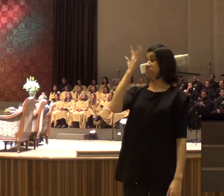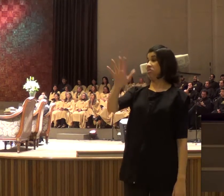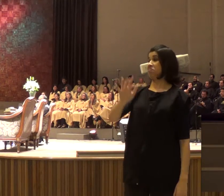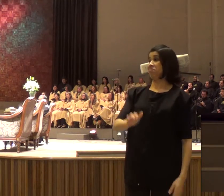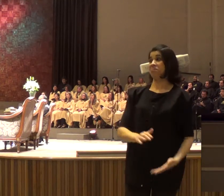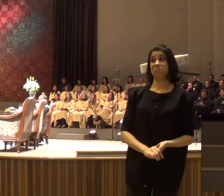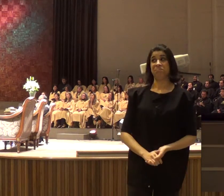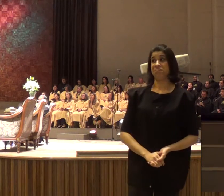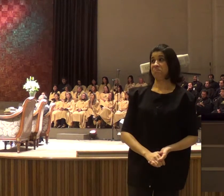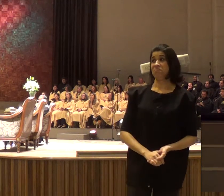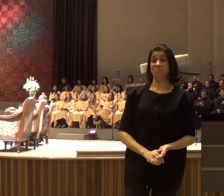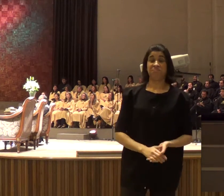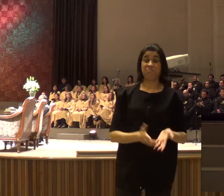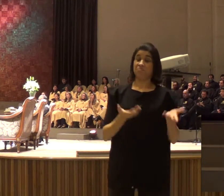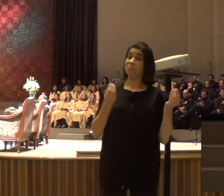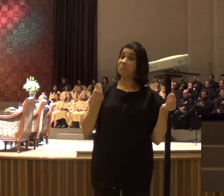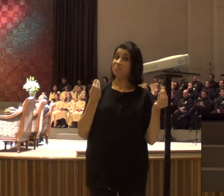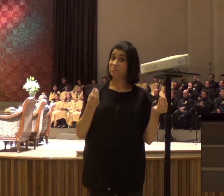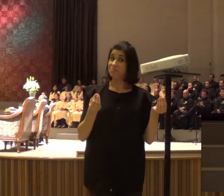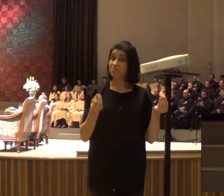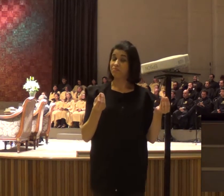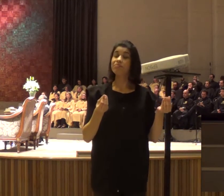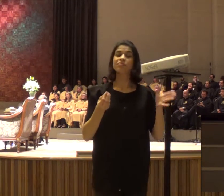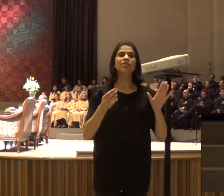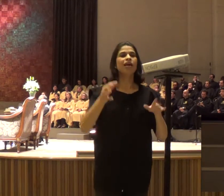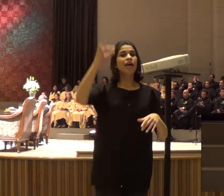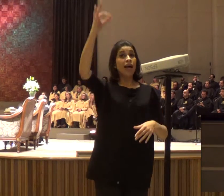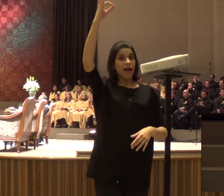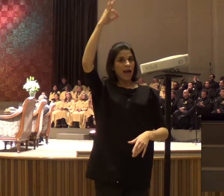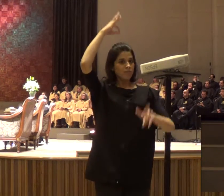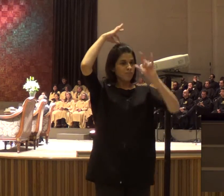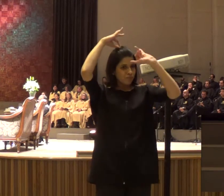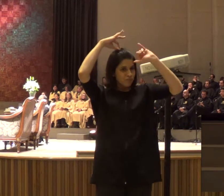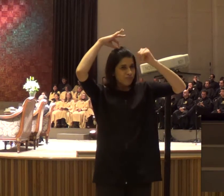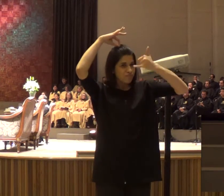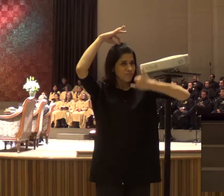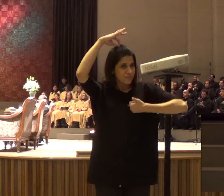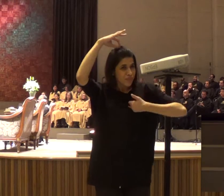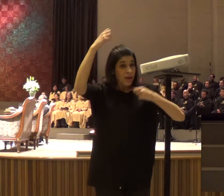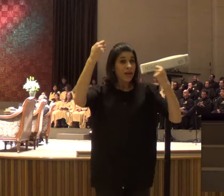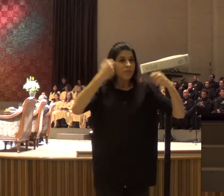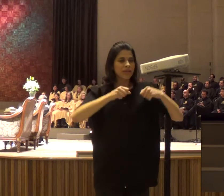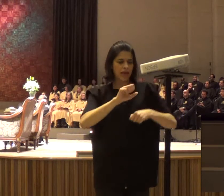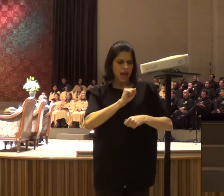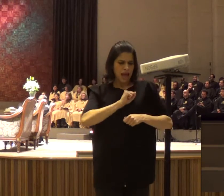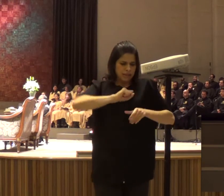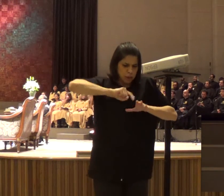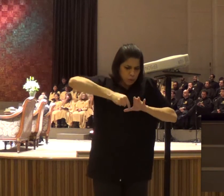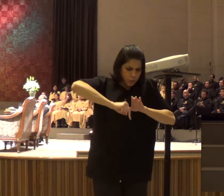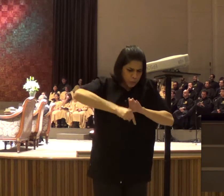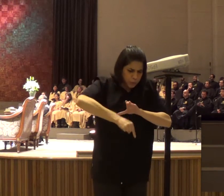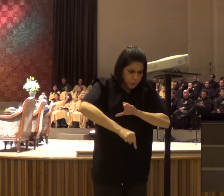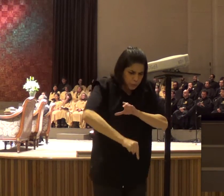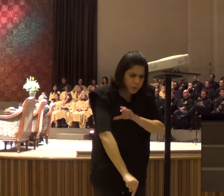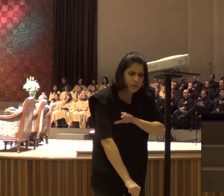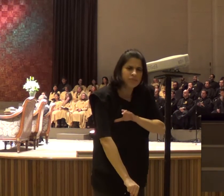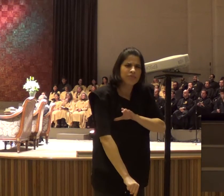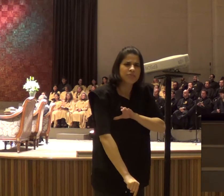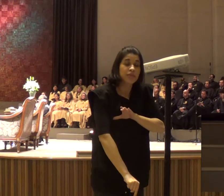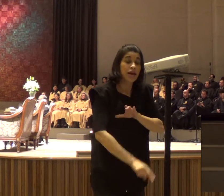objetivo, eu digo que, a voz do Espírito, é subjetiva, a voz, da palavra, é objetiva, eu vou lá, e vou